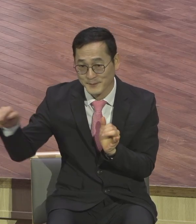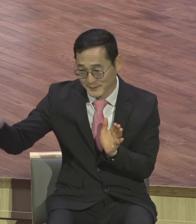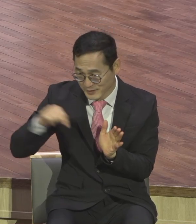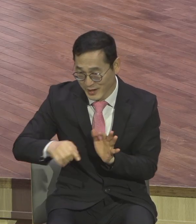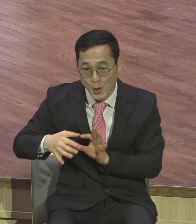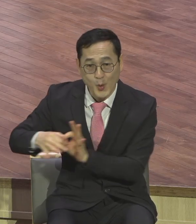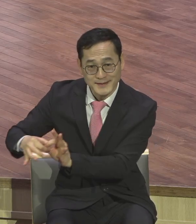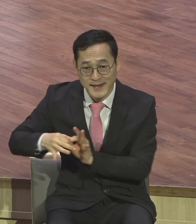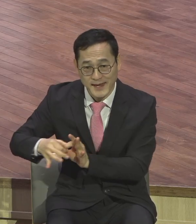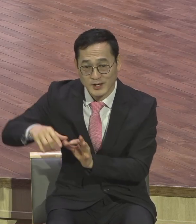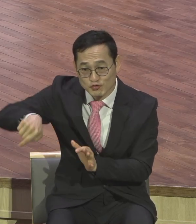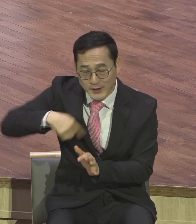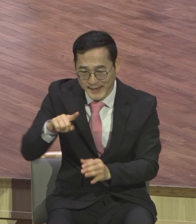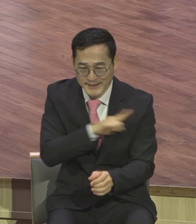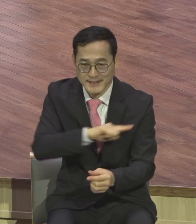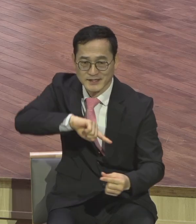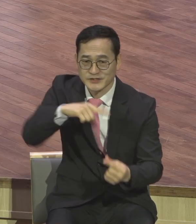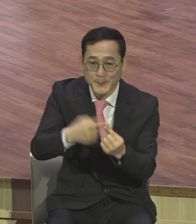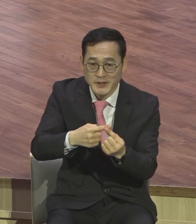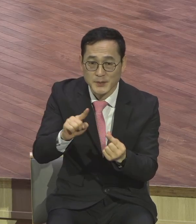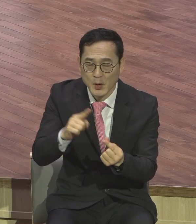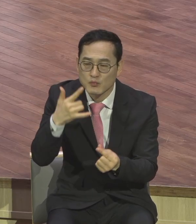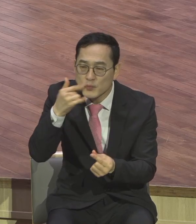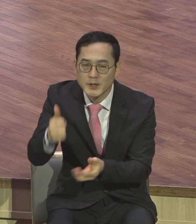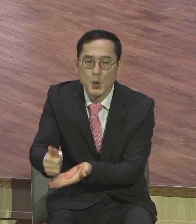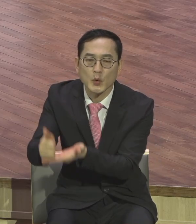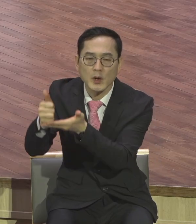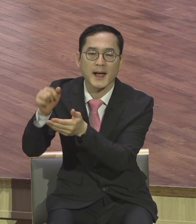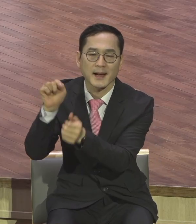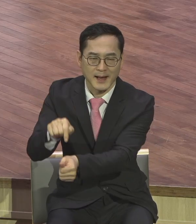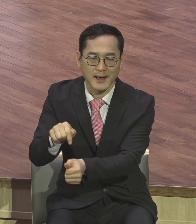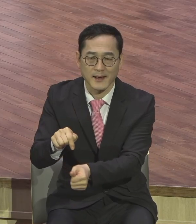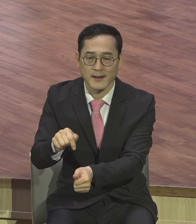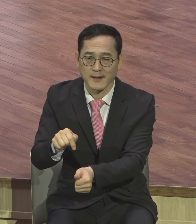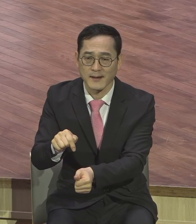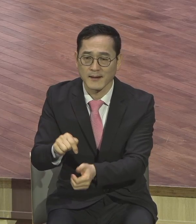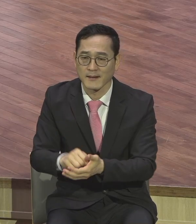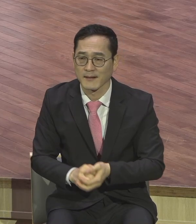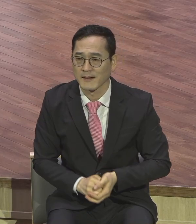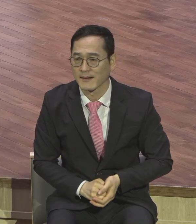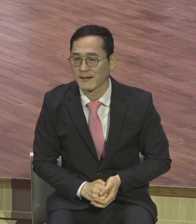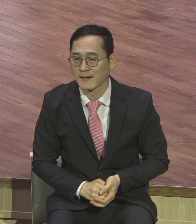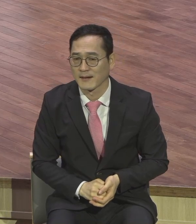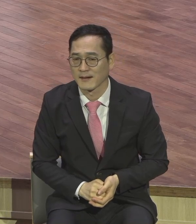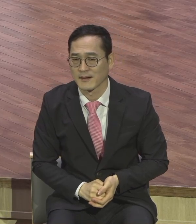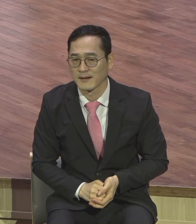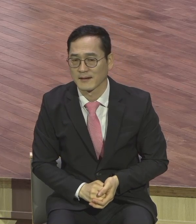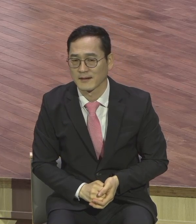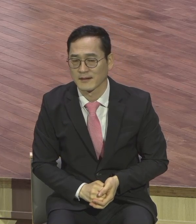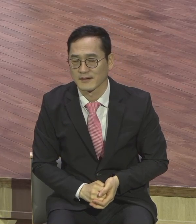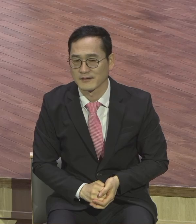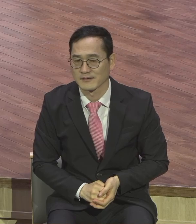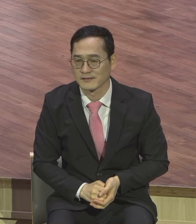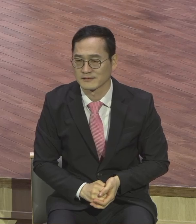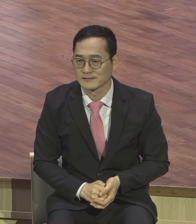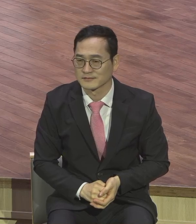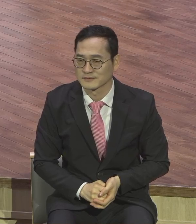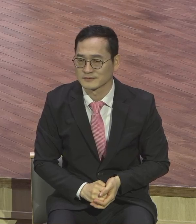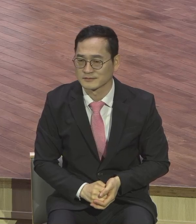땅에서 할 것. 첫째가 부모 공경입니다. 나는 부모를 힘들게 하고 부모 말 안 듣고 부모